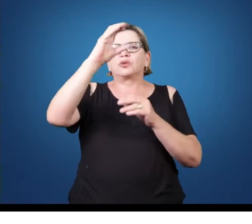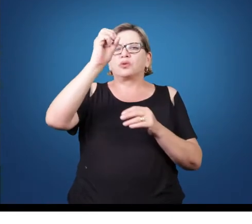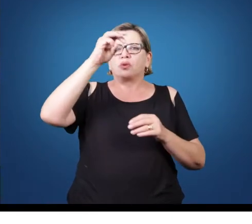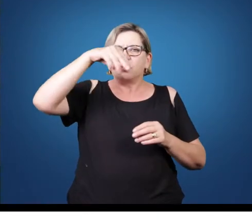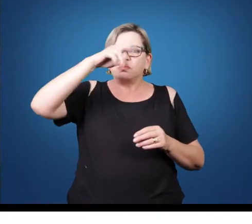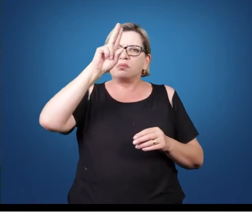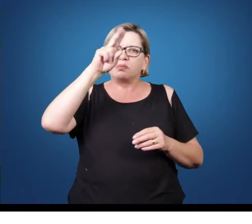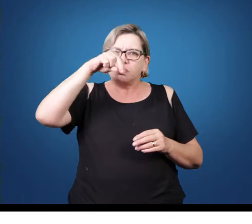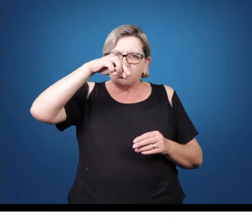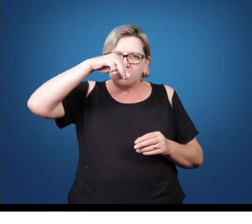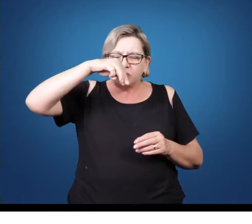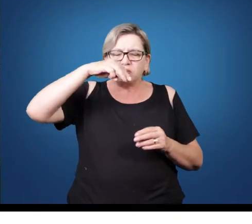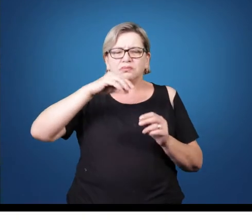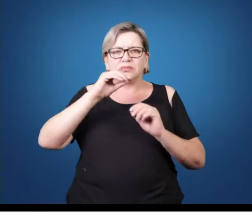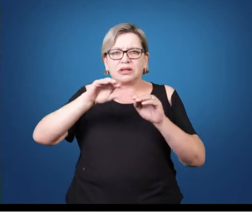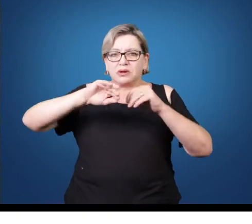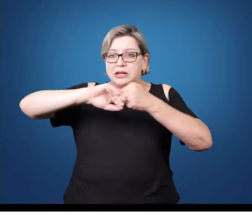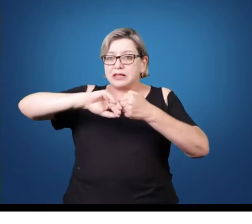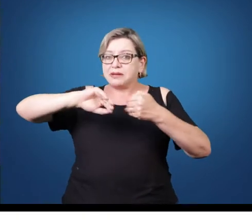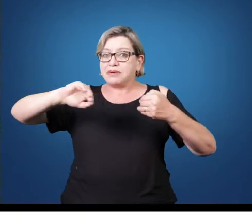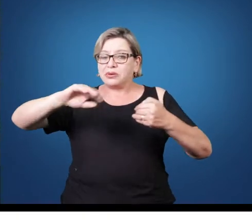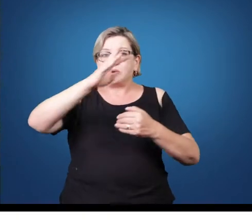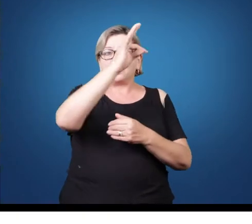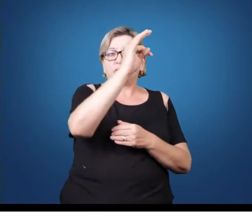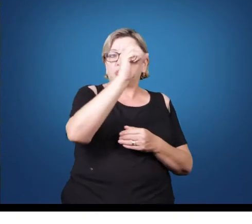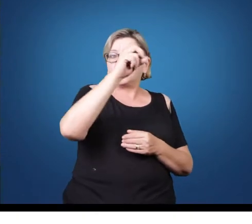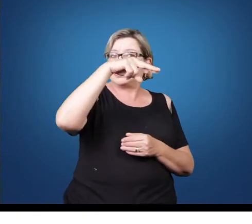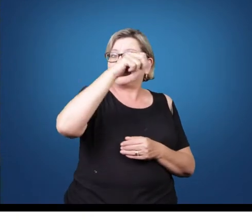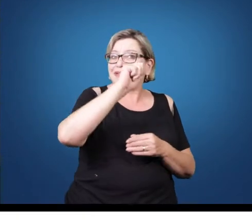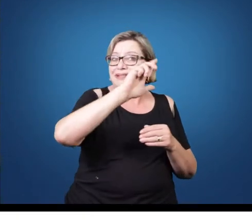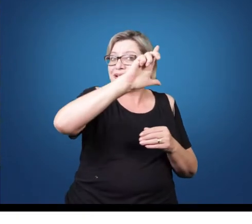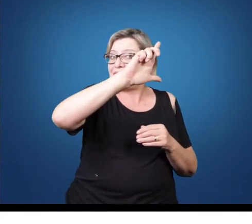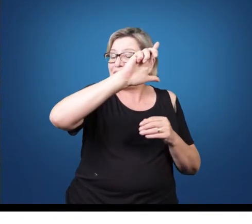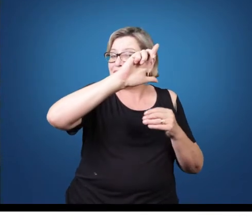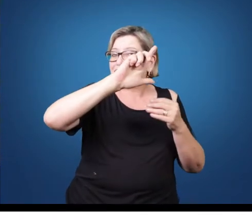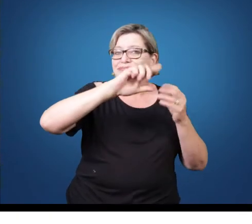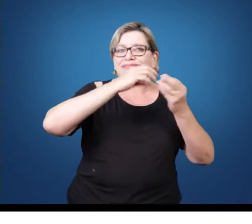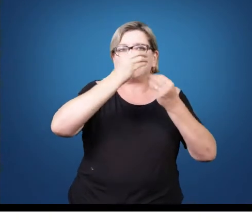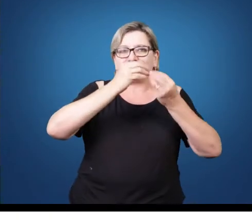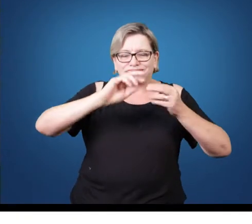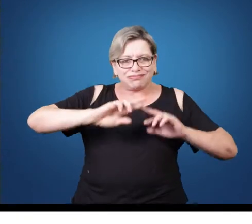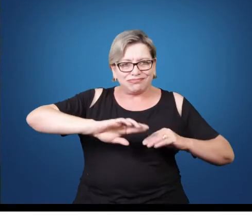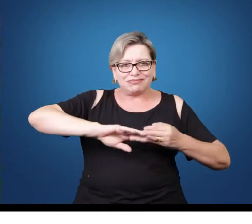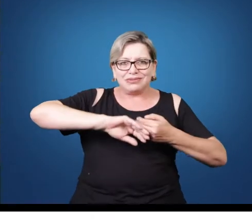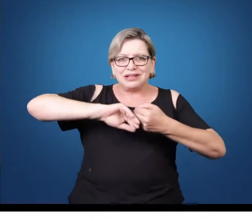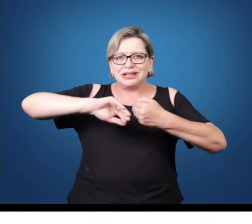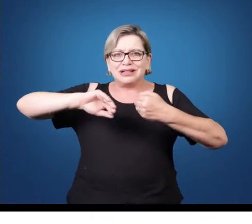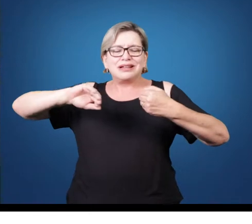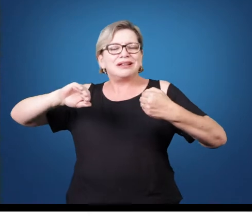são o sistema tonal, ou seja, a organização das alturas, do dó, do mi, do ré, do fá,